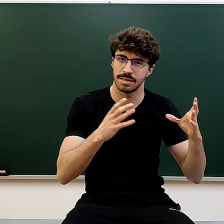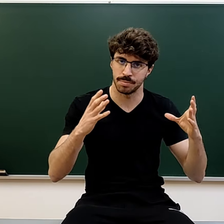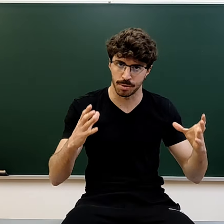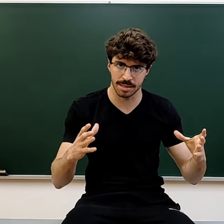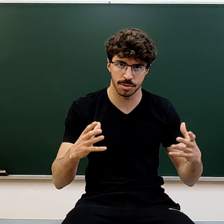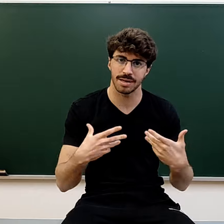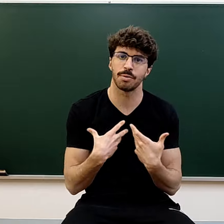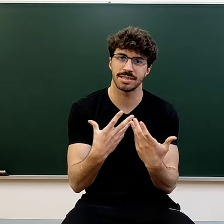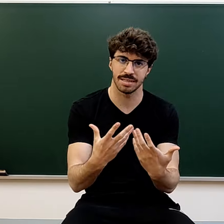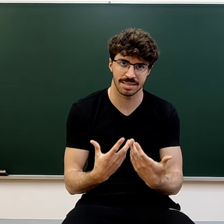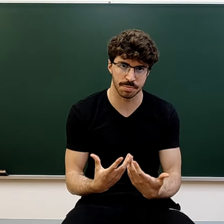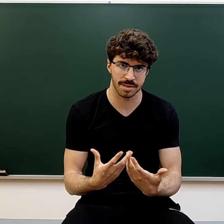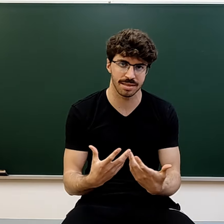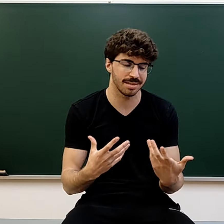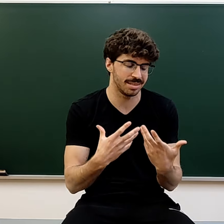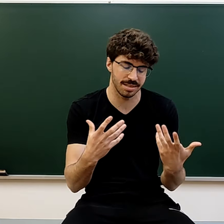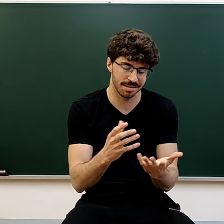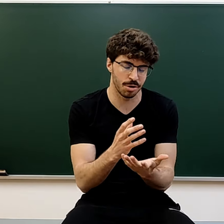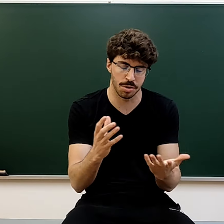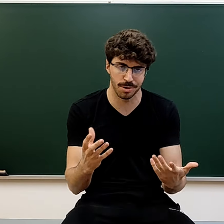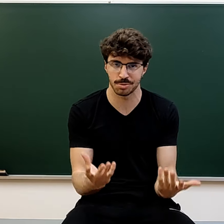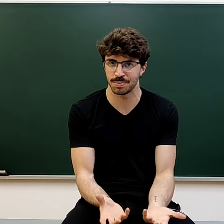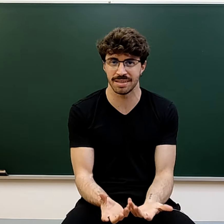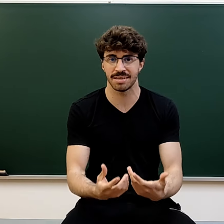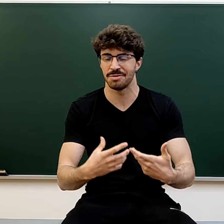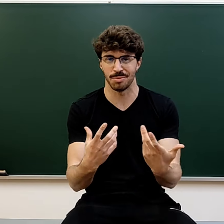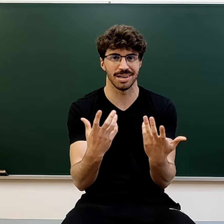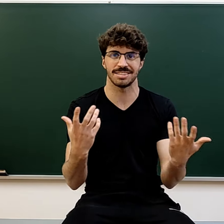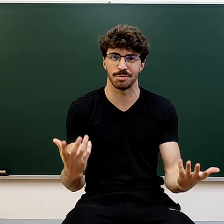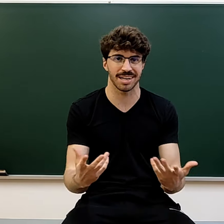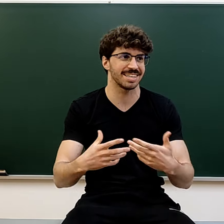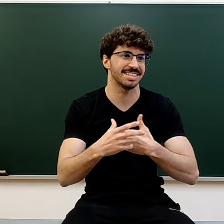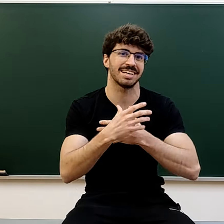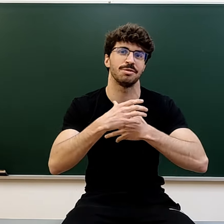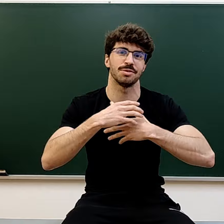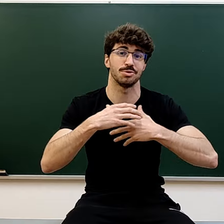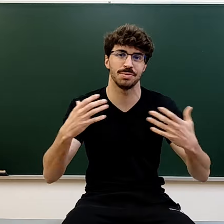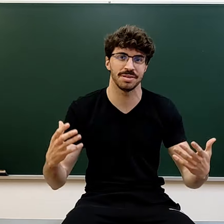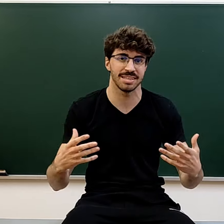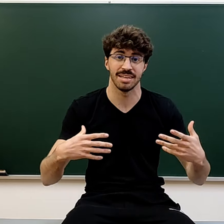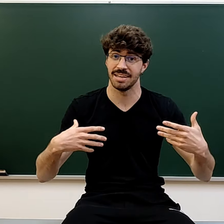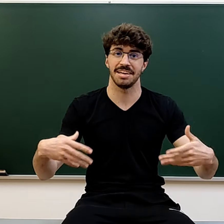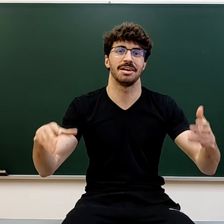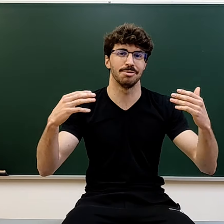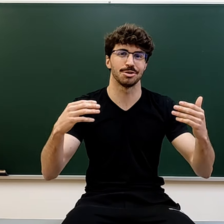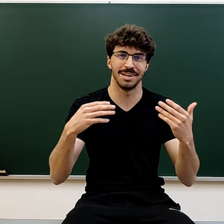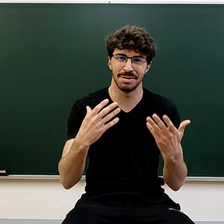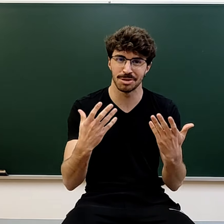Por lo tanto, aunque sí es importante y sí no mola suspender, mola ser un crack y sacarlo todo súper bien e incluso con el mínimo